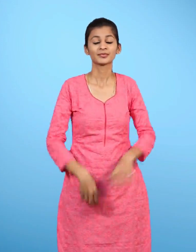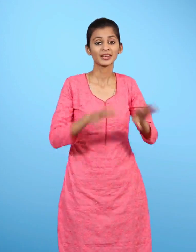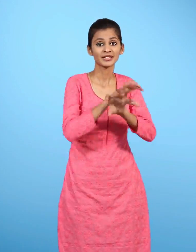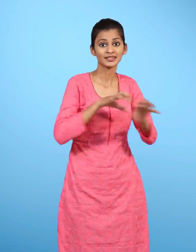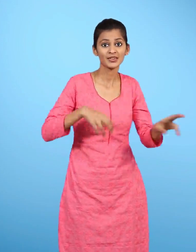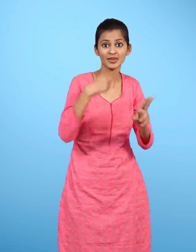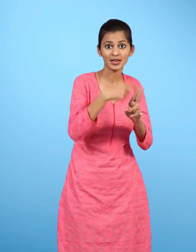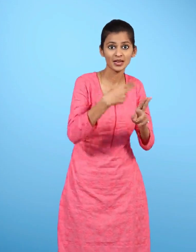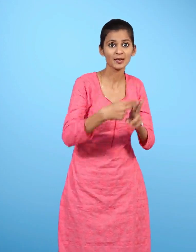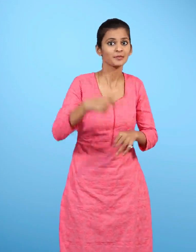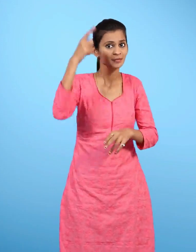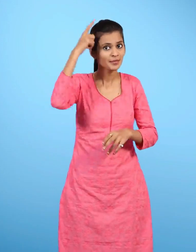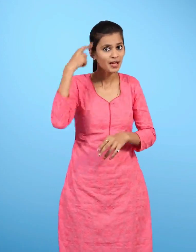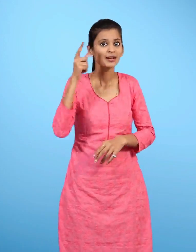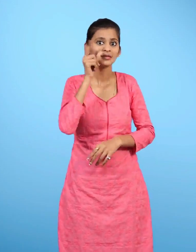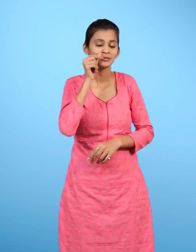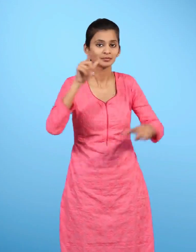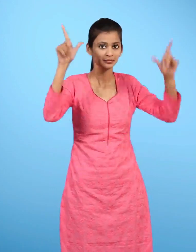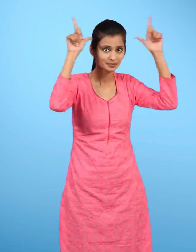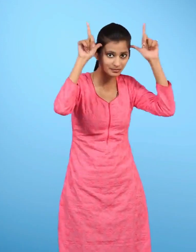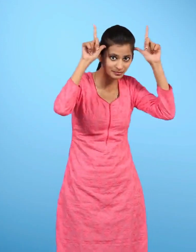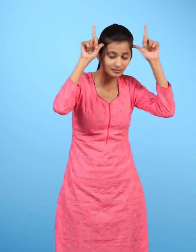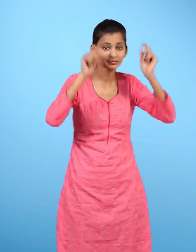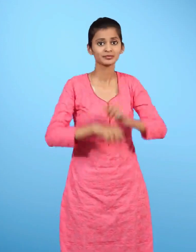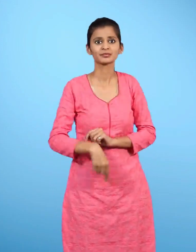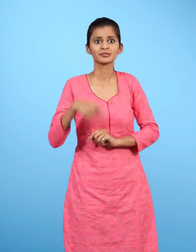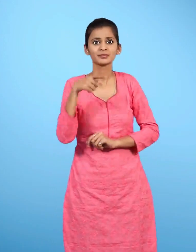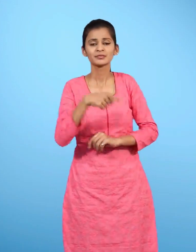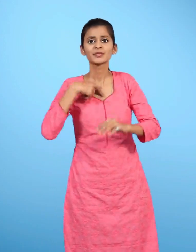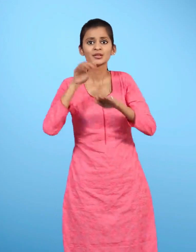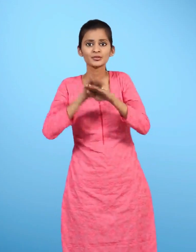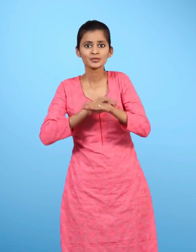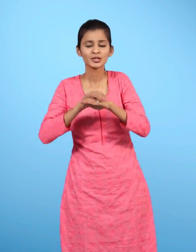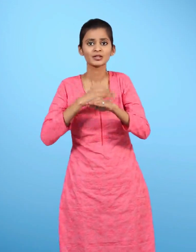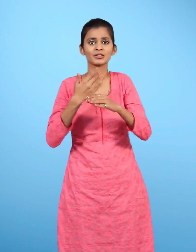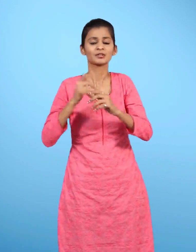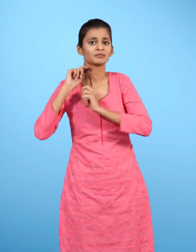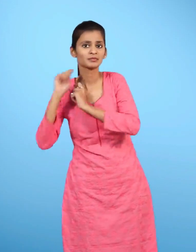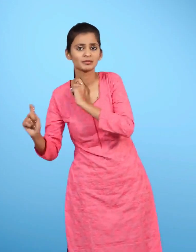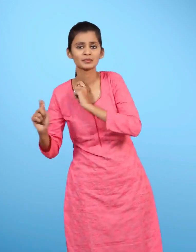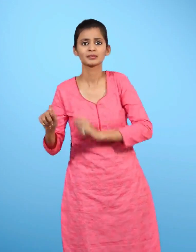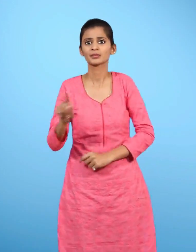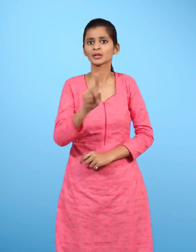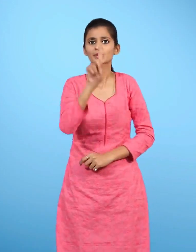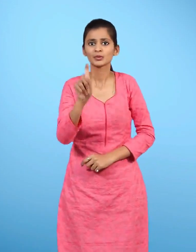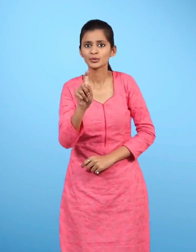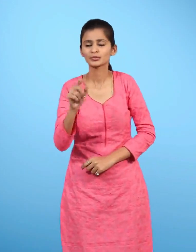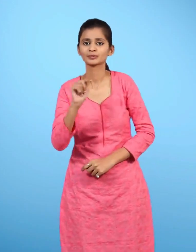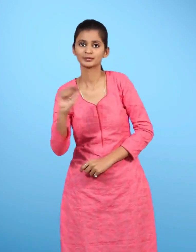जानवर का नाम बैल इन्ही क्यों पालते हैं? रिक्तिस्थान